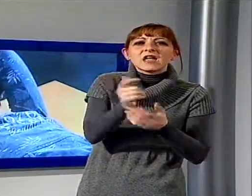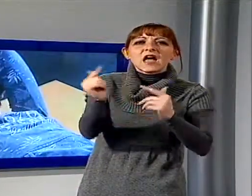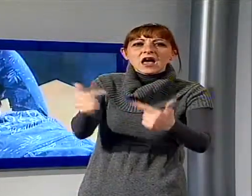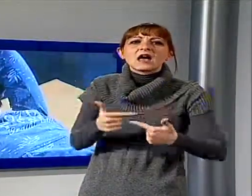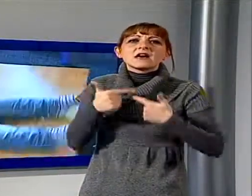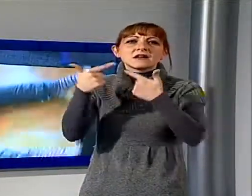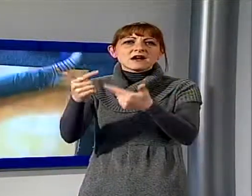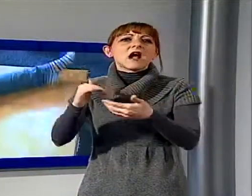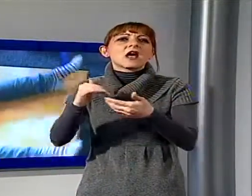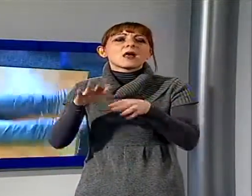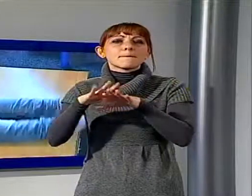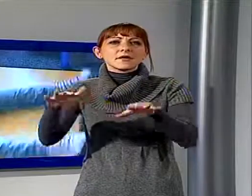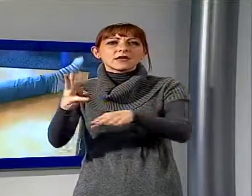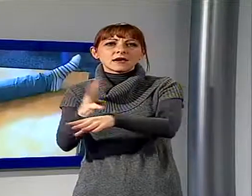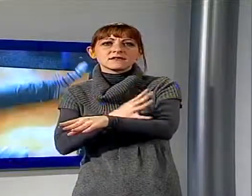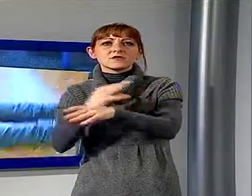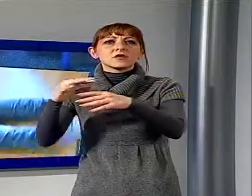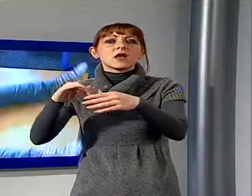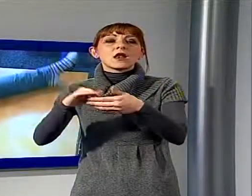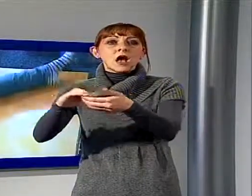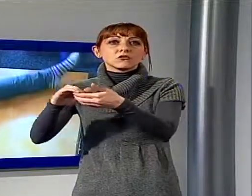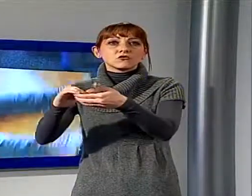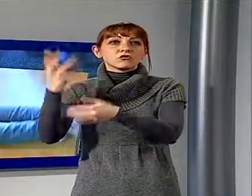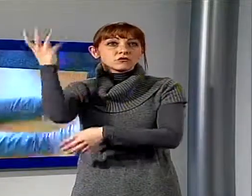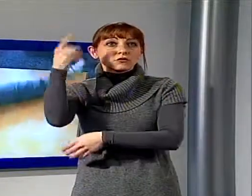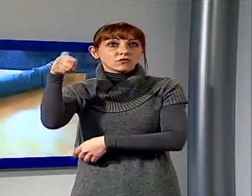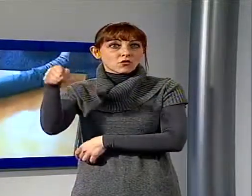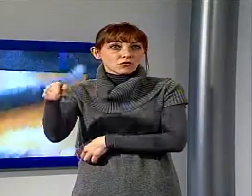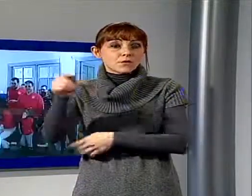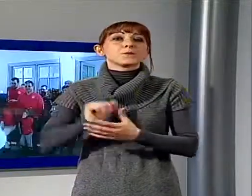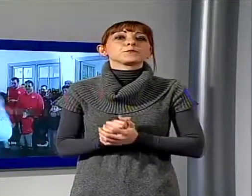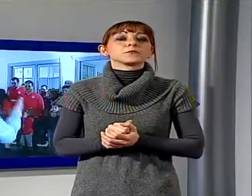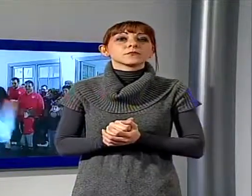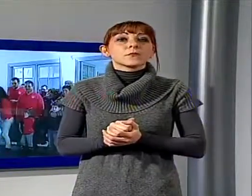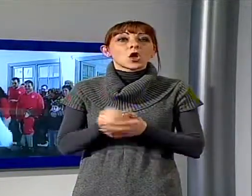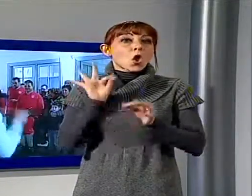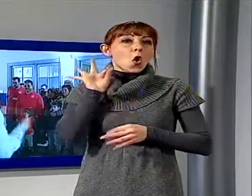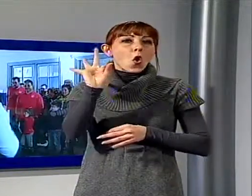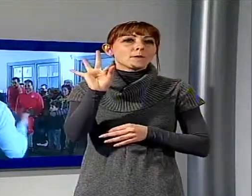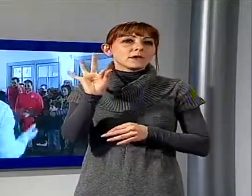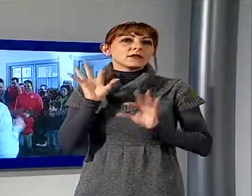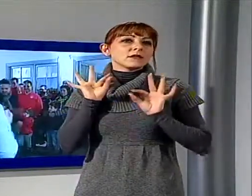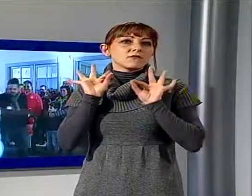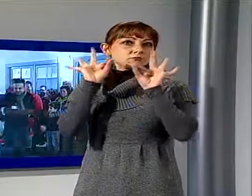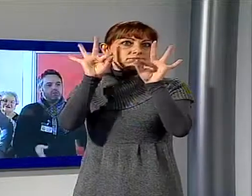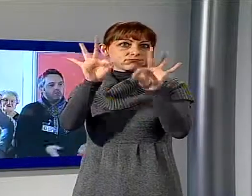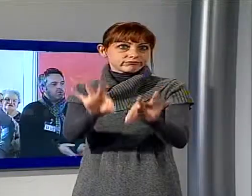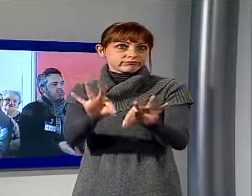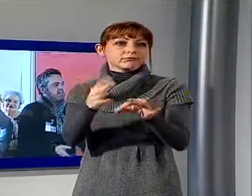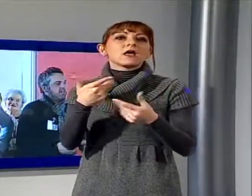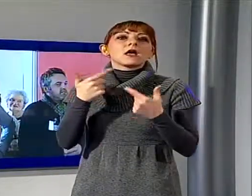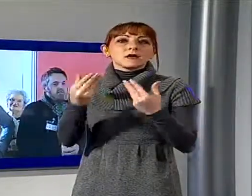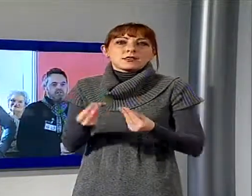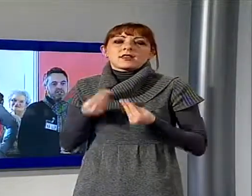a Il Sogno. Obiettivo centrato che due mesi dopo si è concretizzato nella consegna della pedana avvenuta presso la